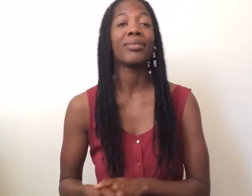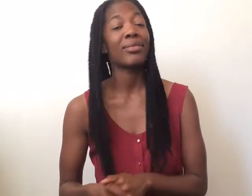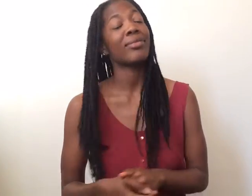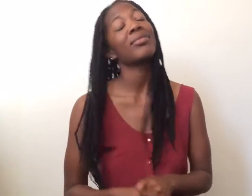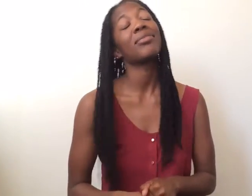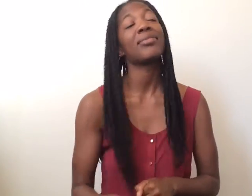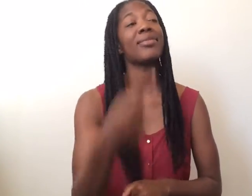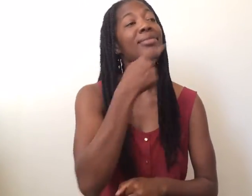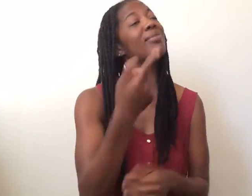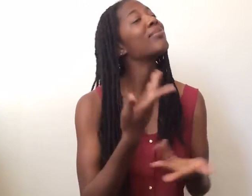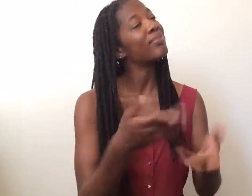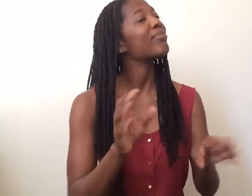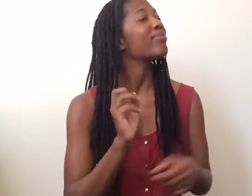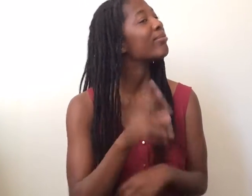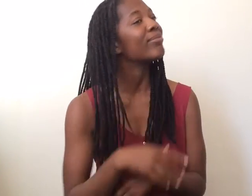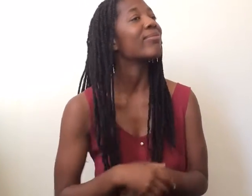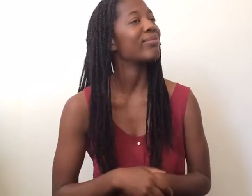Te estoy diciendo